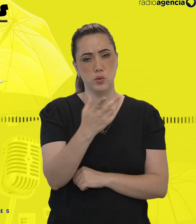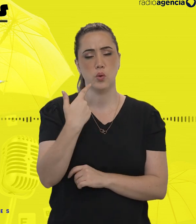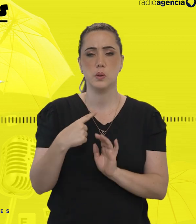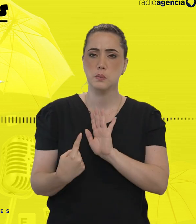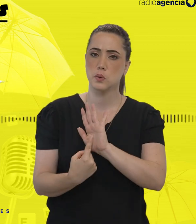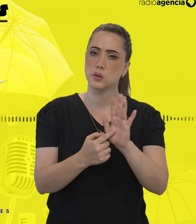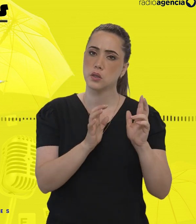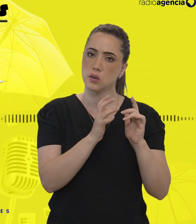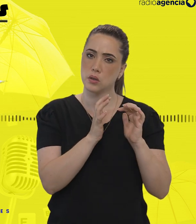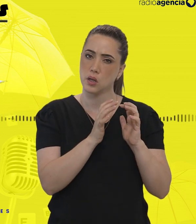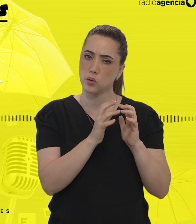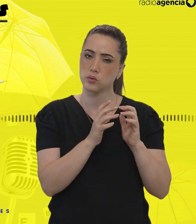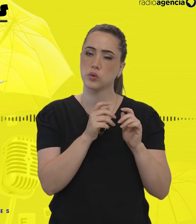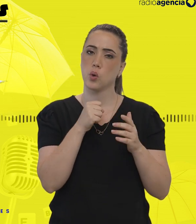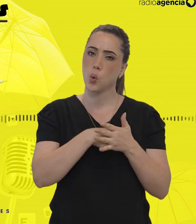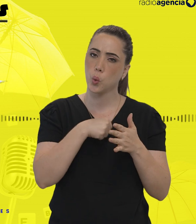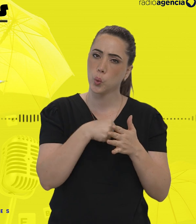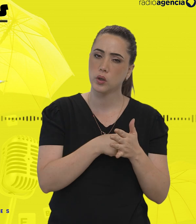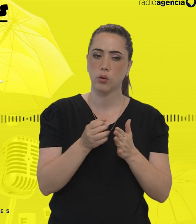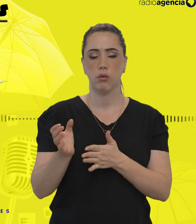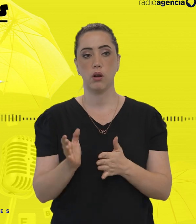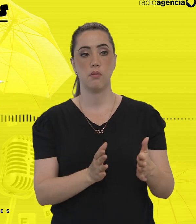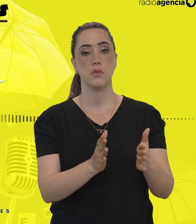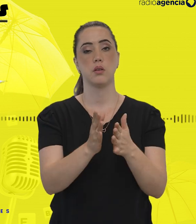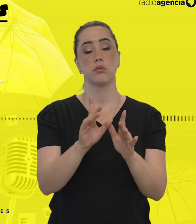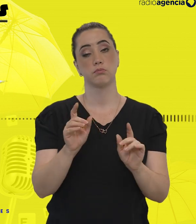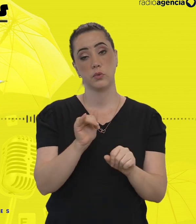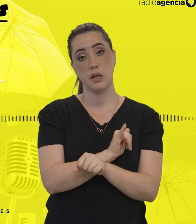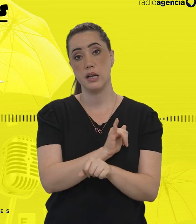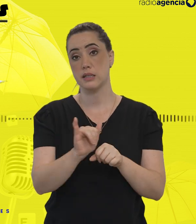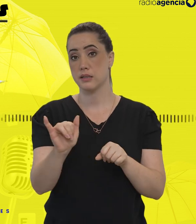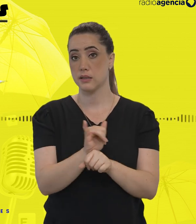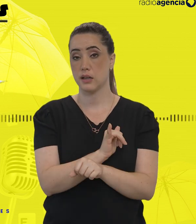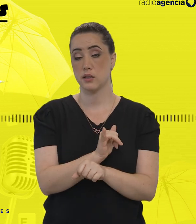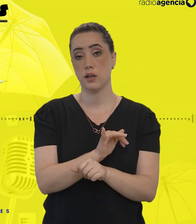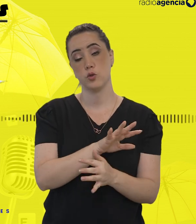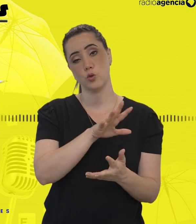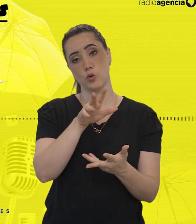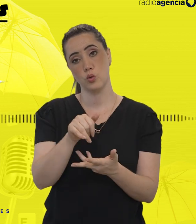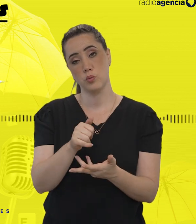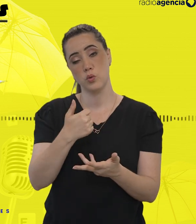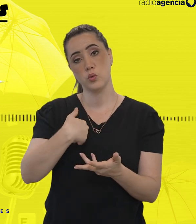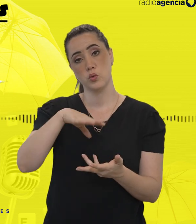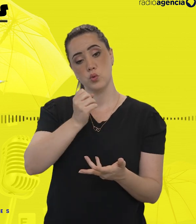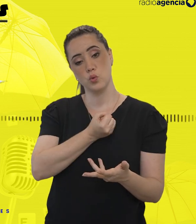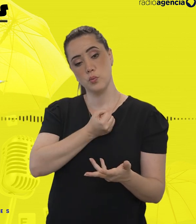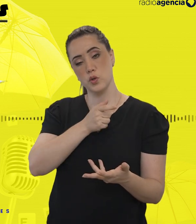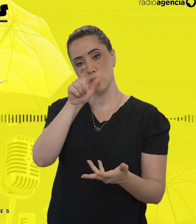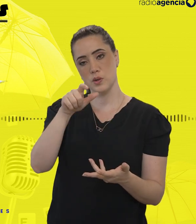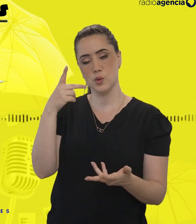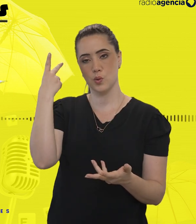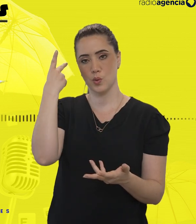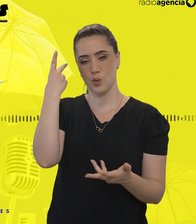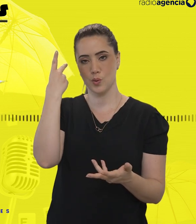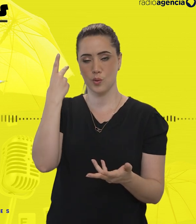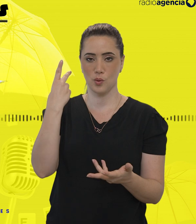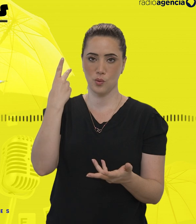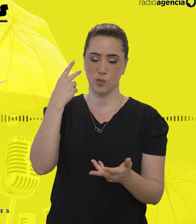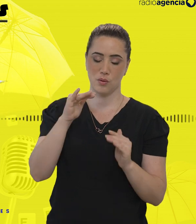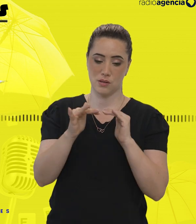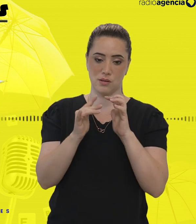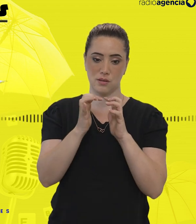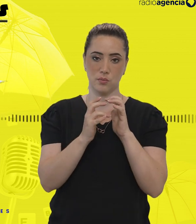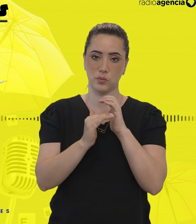enfrentam e as estratégias criadas diante de um mundo de maioria neurotípica. Muitas vezes, basta observar ao redor para encontrar